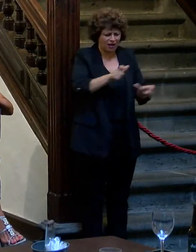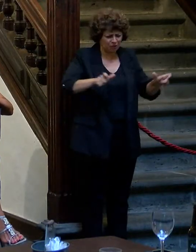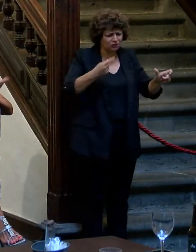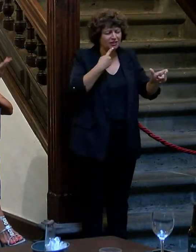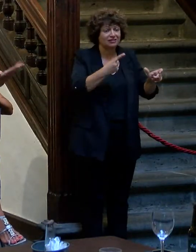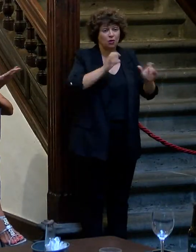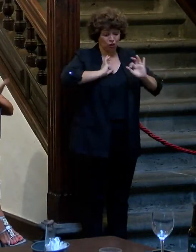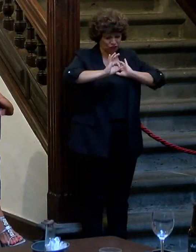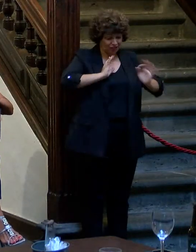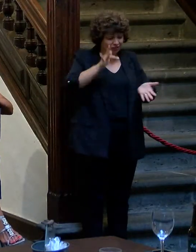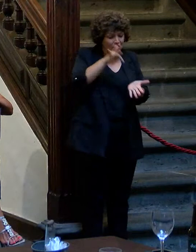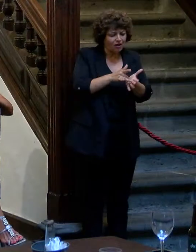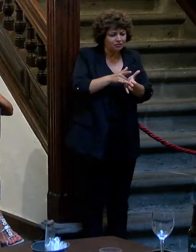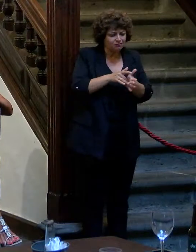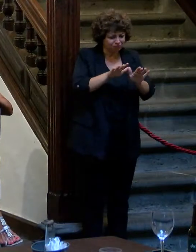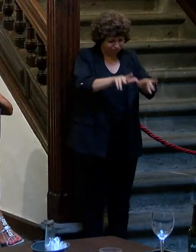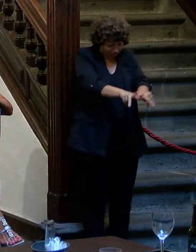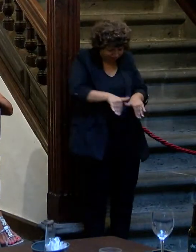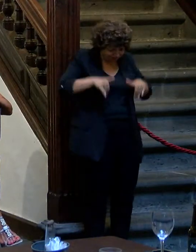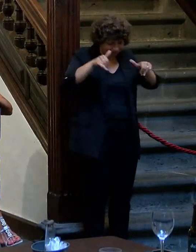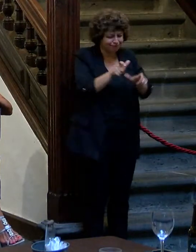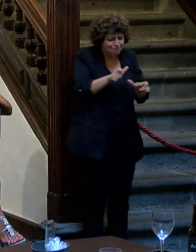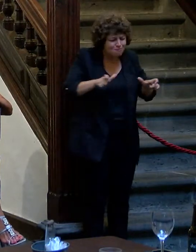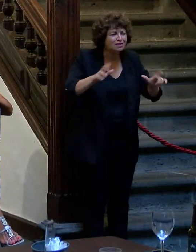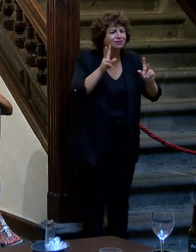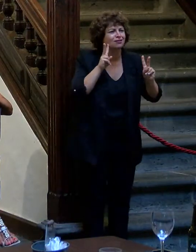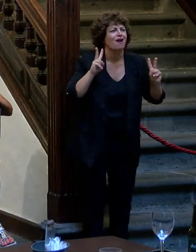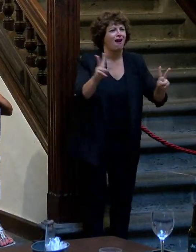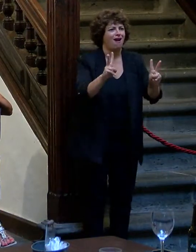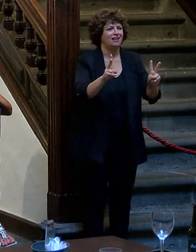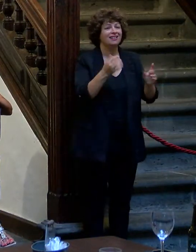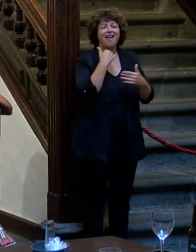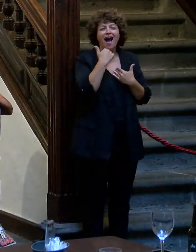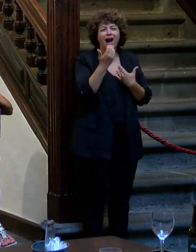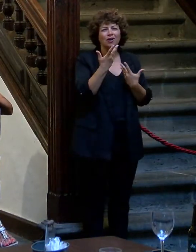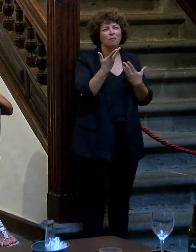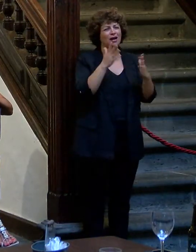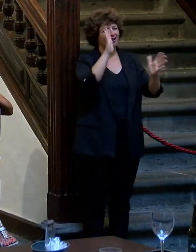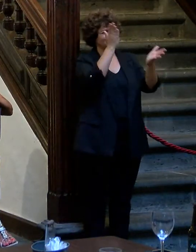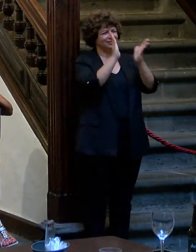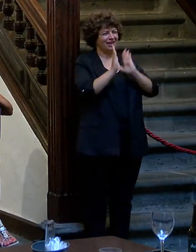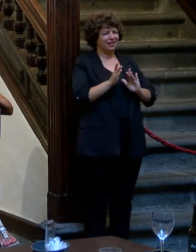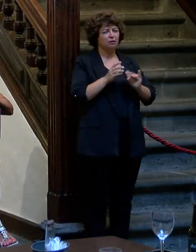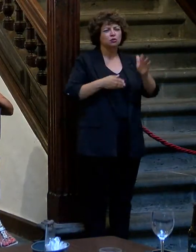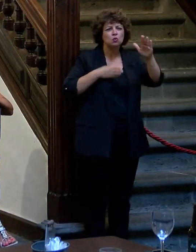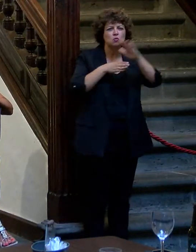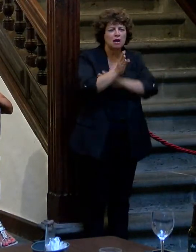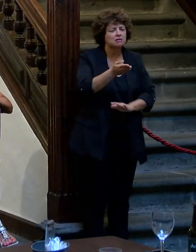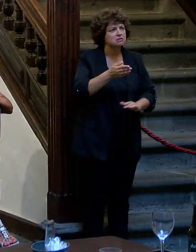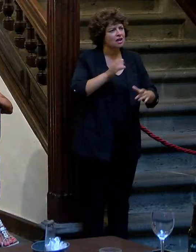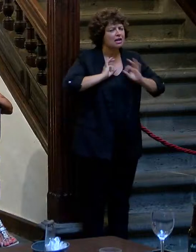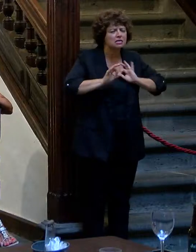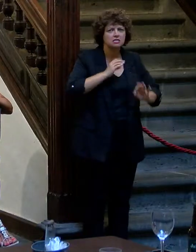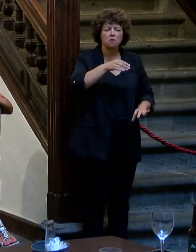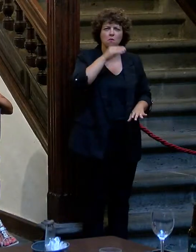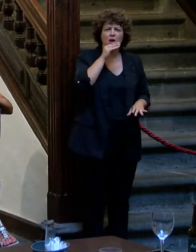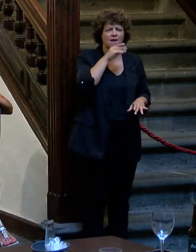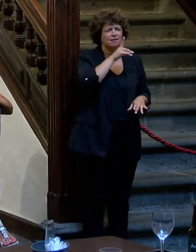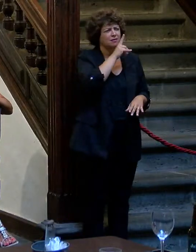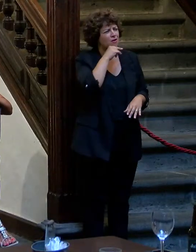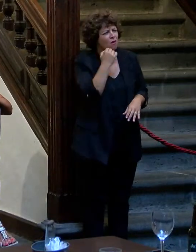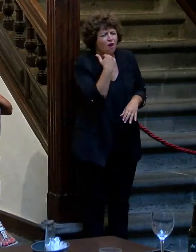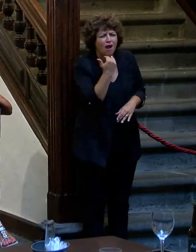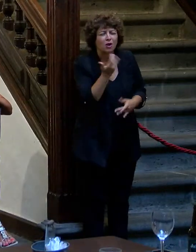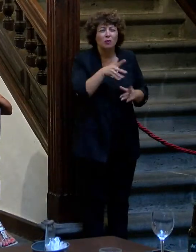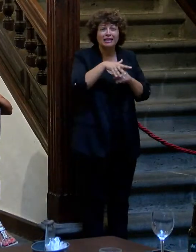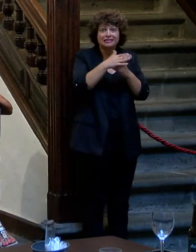teatro la gente está ahí y hay una cosa que es inmediata y tiene un efecto terapéutico. llegas al teatro de mala leche, mala, te duele algo, no sé cuánto, pero en